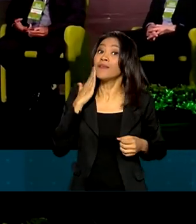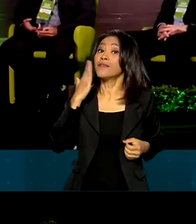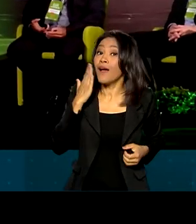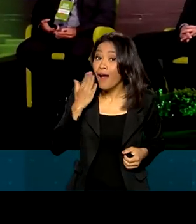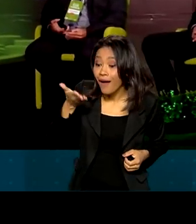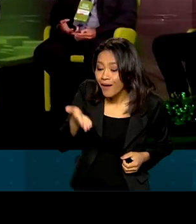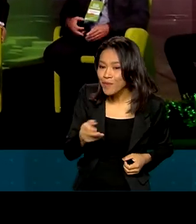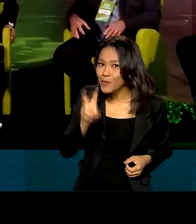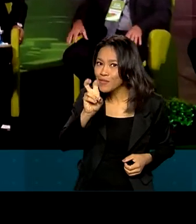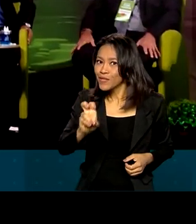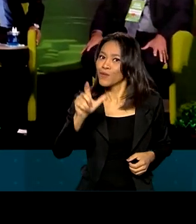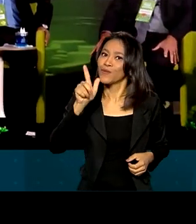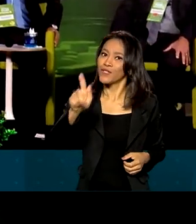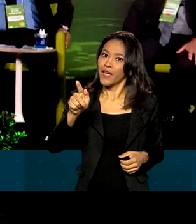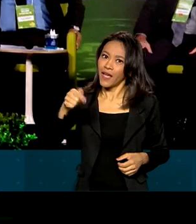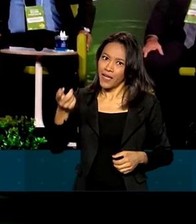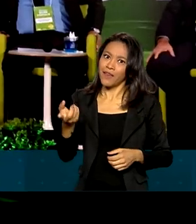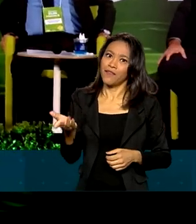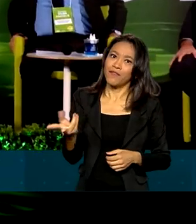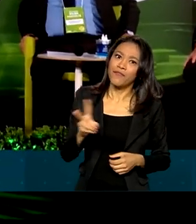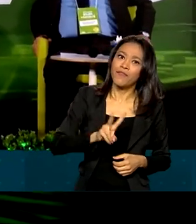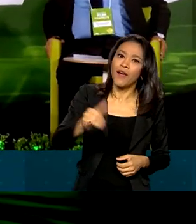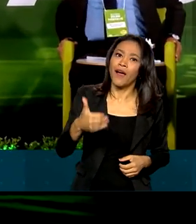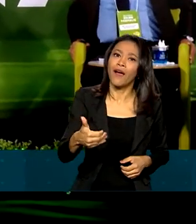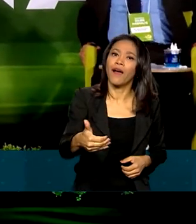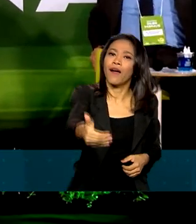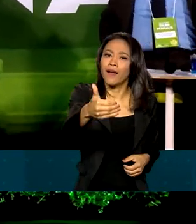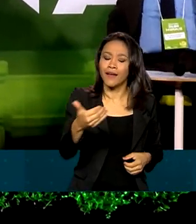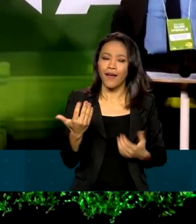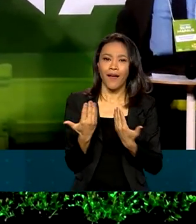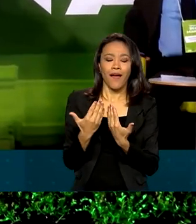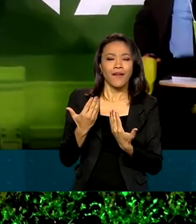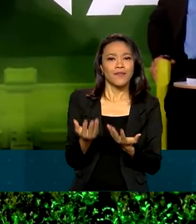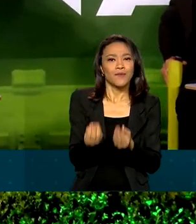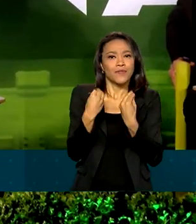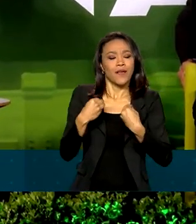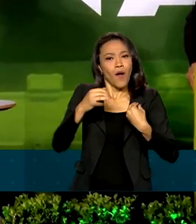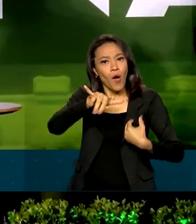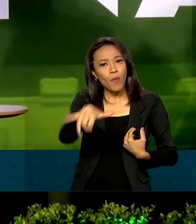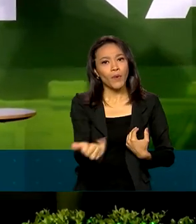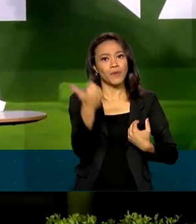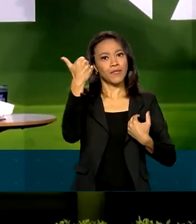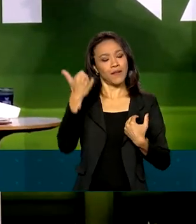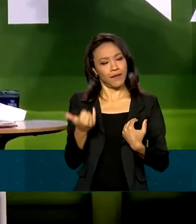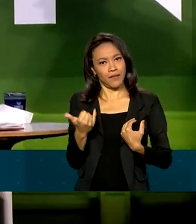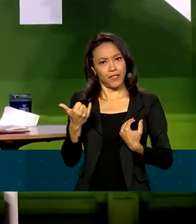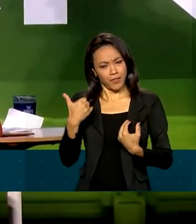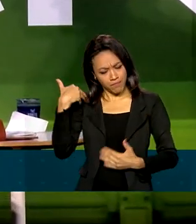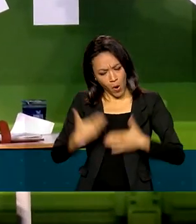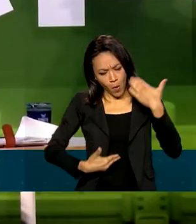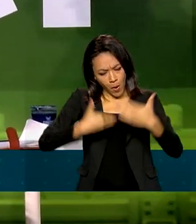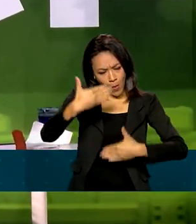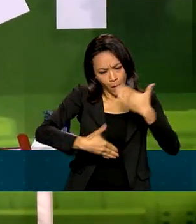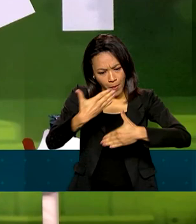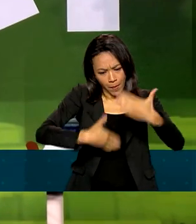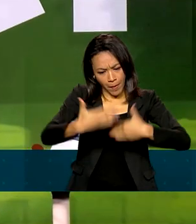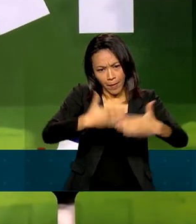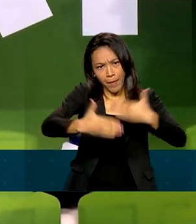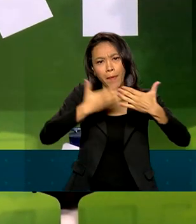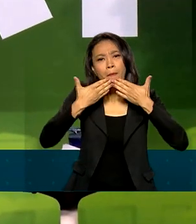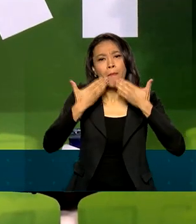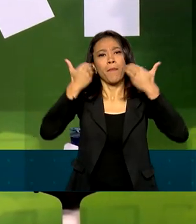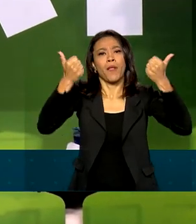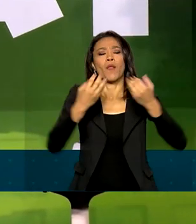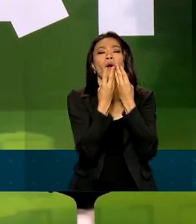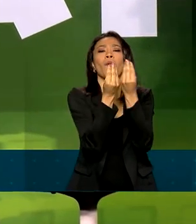5G não é tecnologia que vai nos abrir inúmeras janelas de oportunidade para que a gente possa cada vez mais melhorar a qualidade